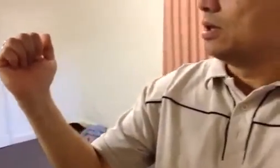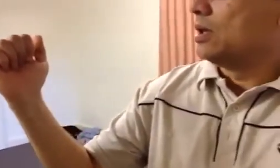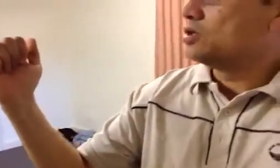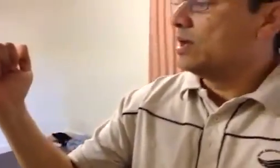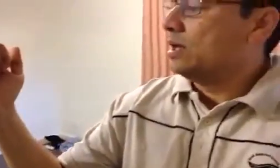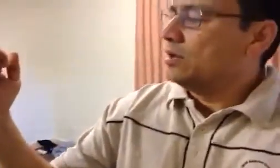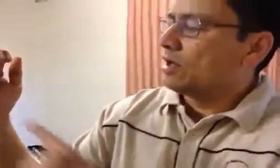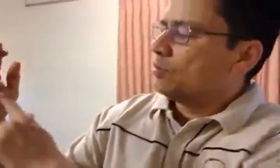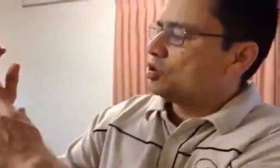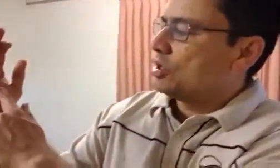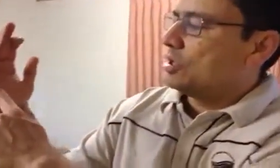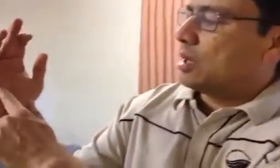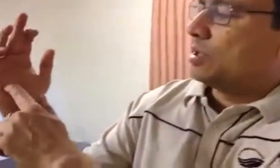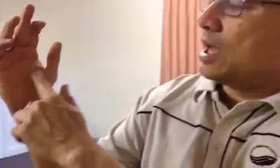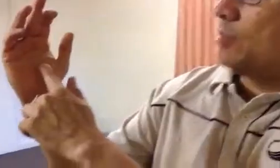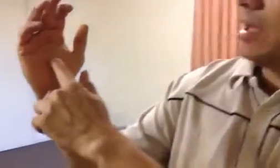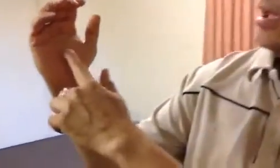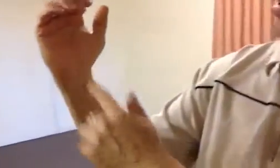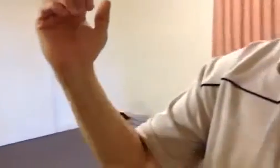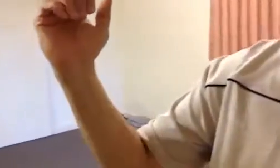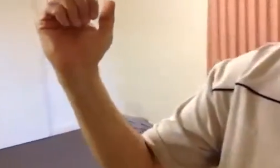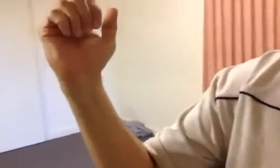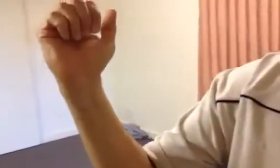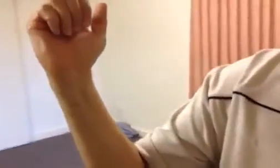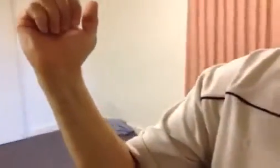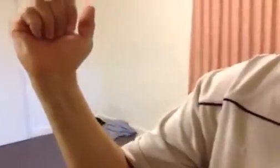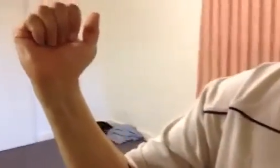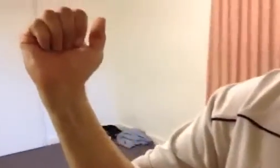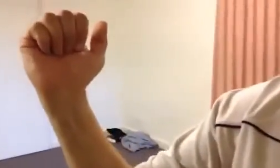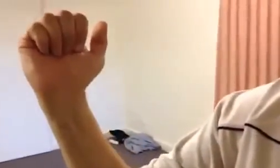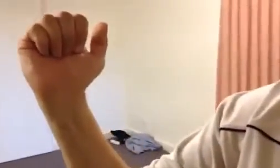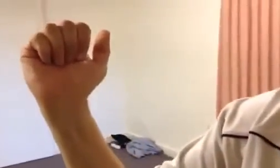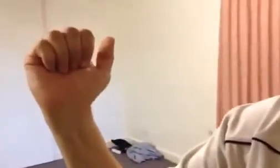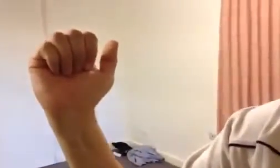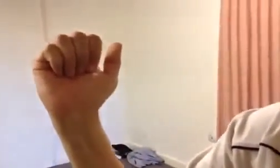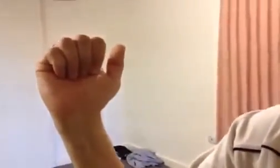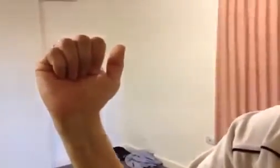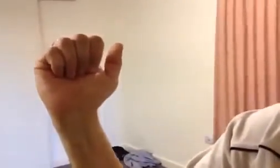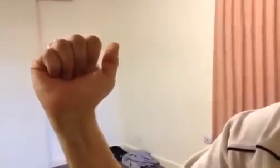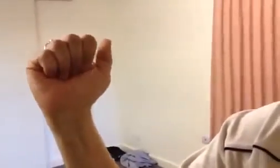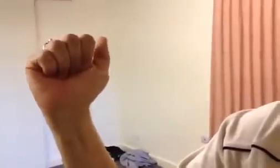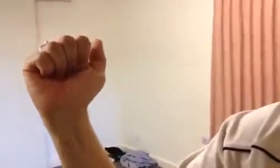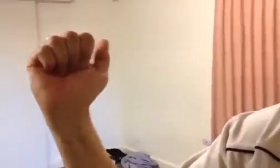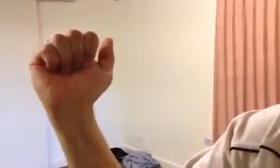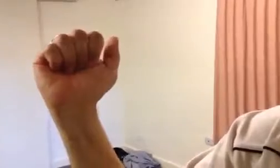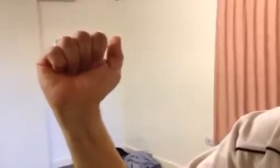इसमें लीवर की पोजीशन आपकी यहां पे है और इसको पांचो या चारो उंगलिया को है एक,